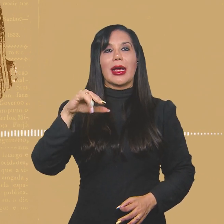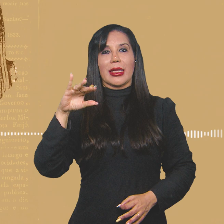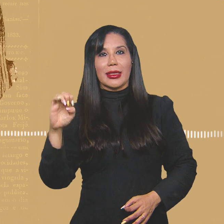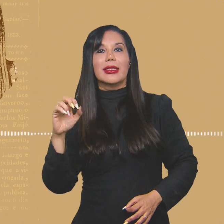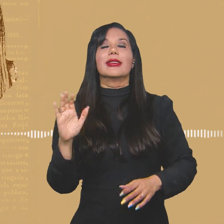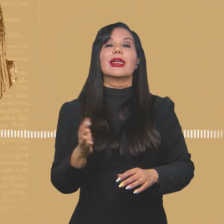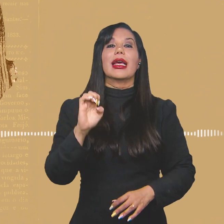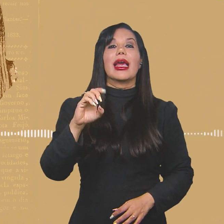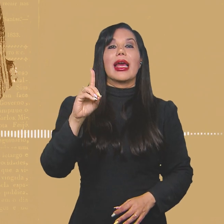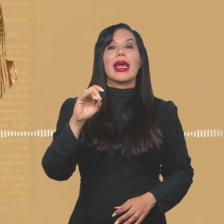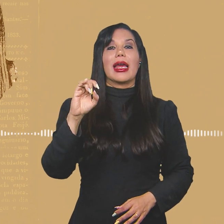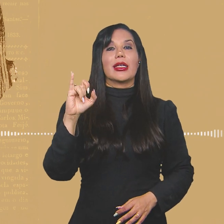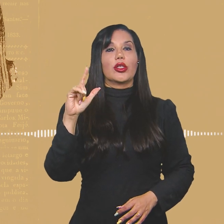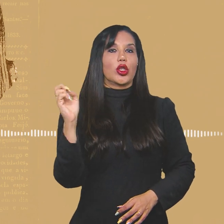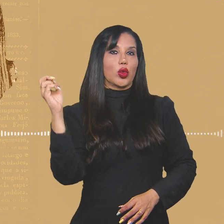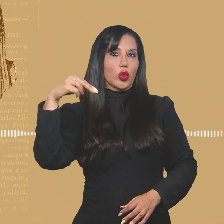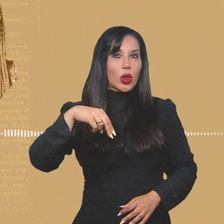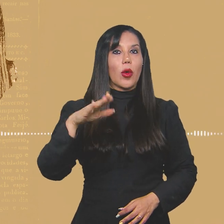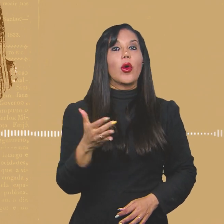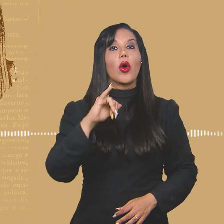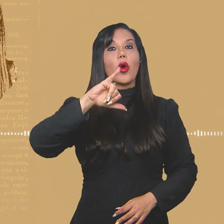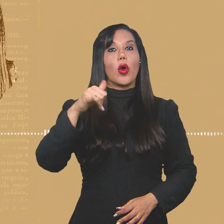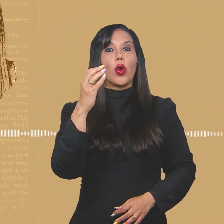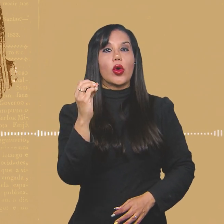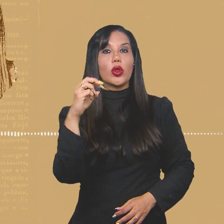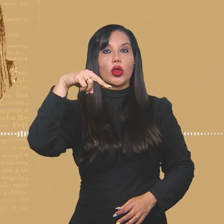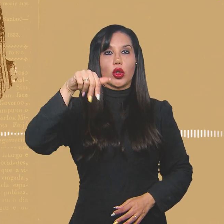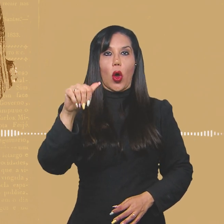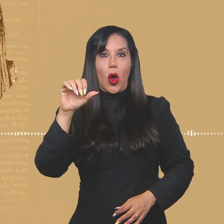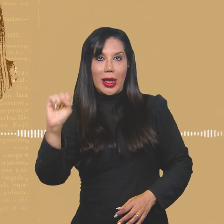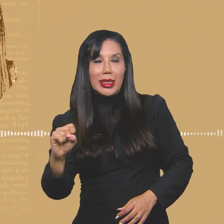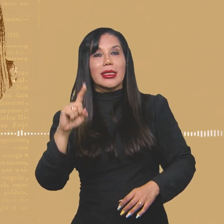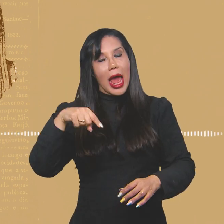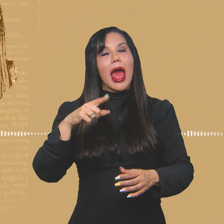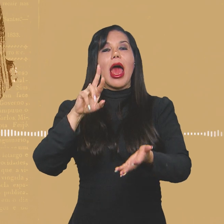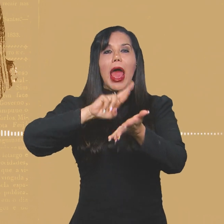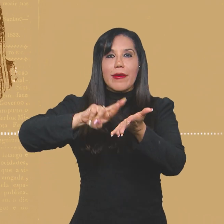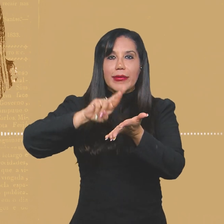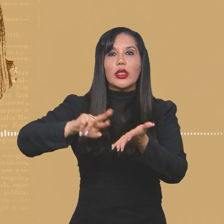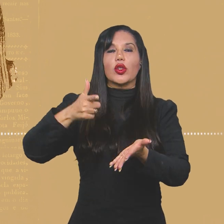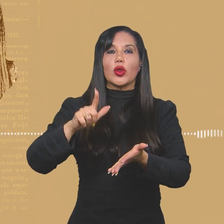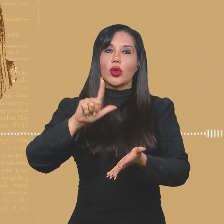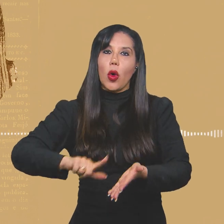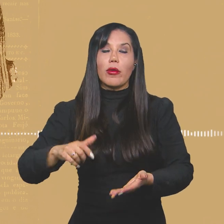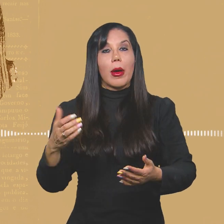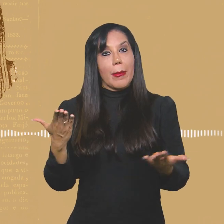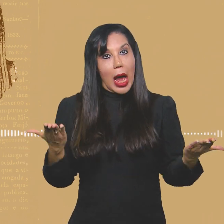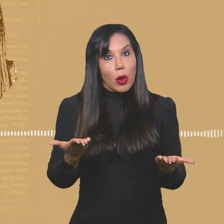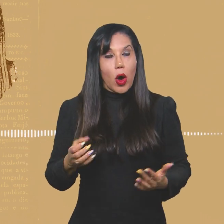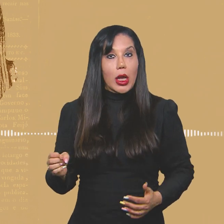Edilson Nabarro e Jônios Lopes. A ideia do Emílio, né? De refazer a revista com um toque de